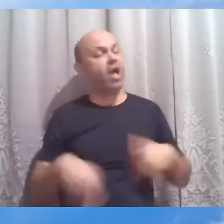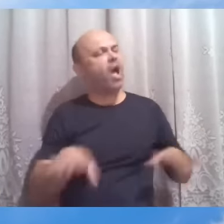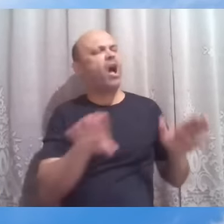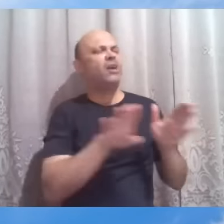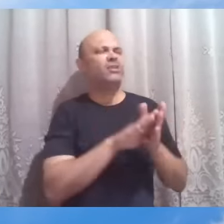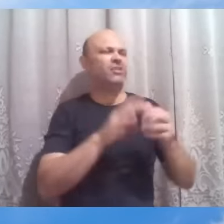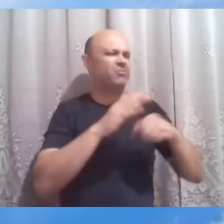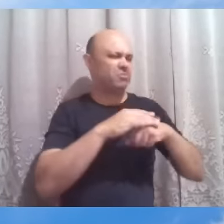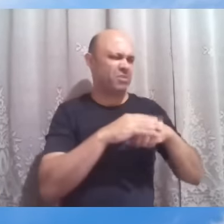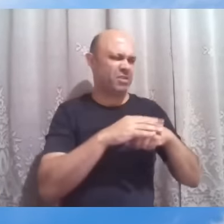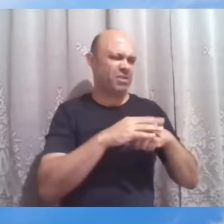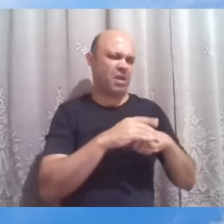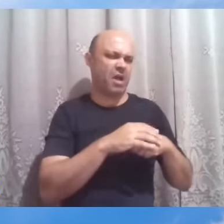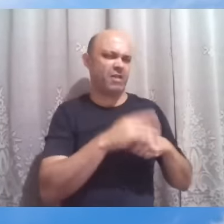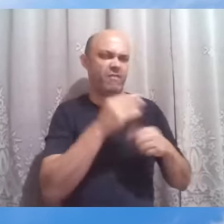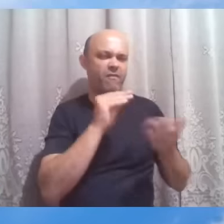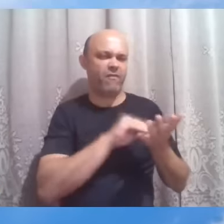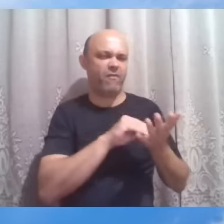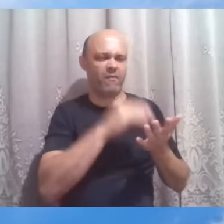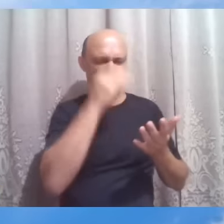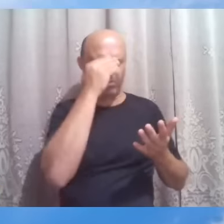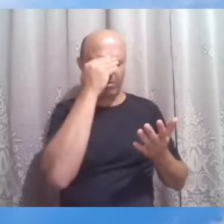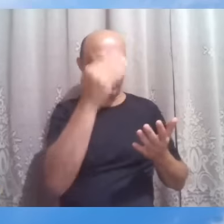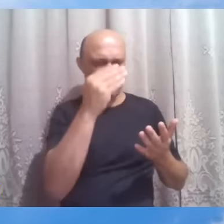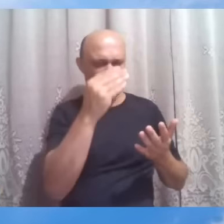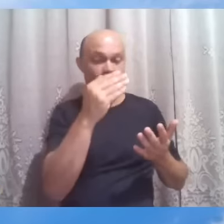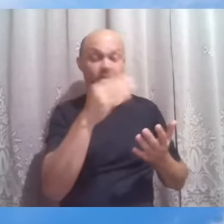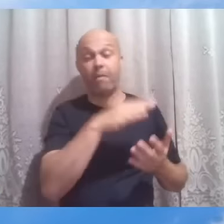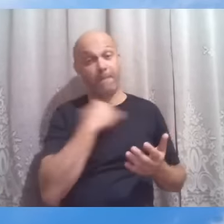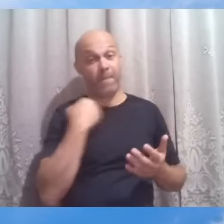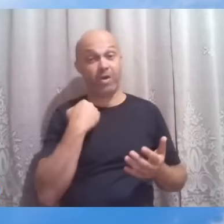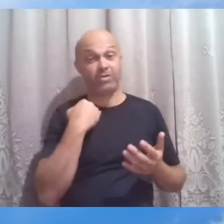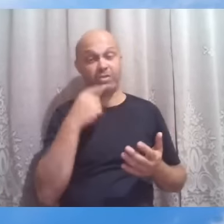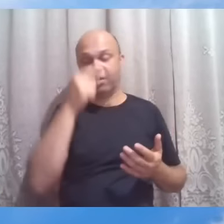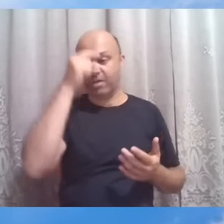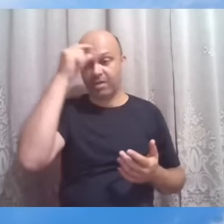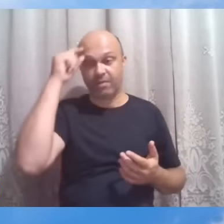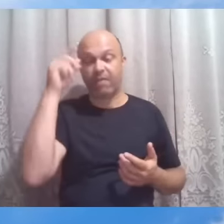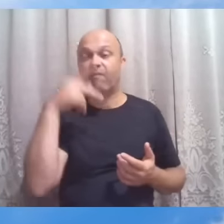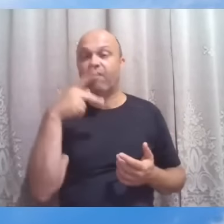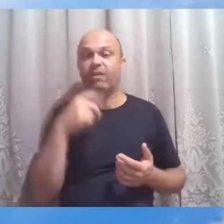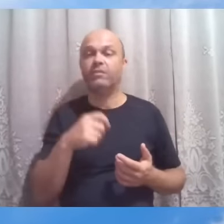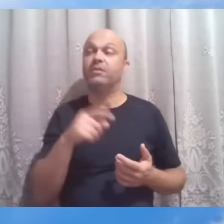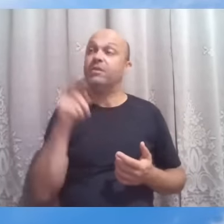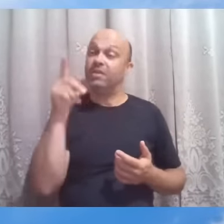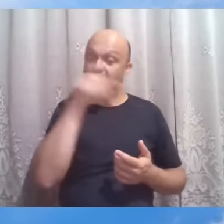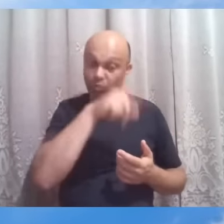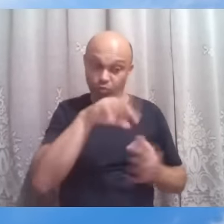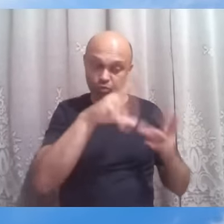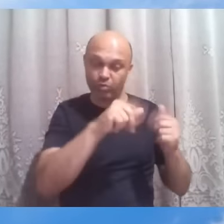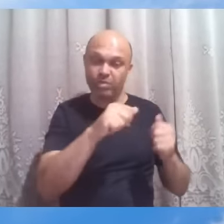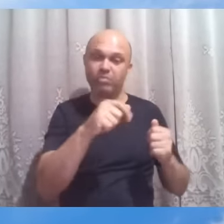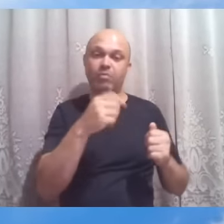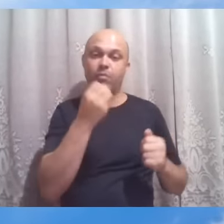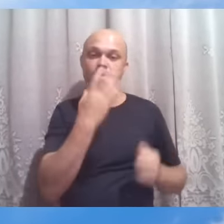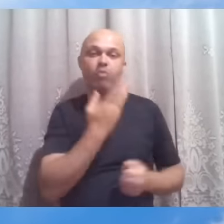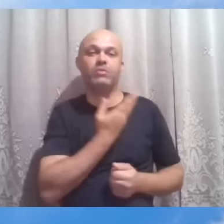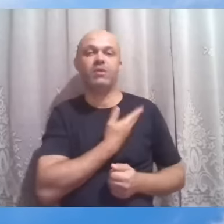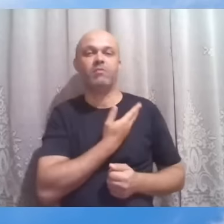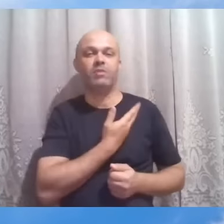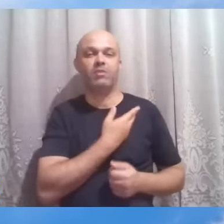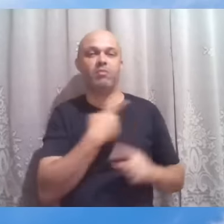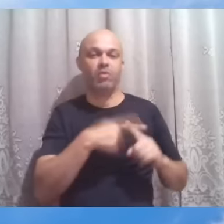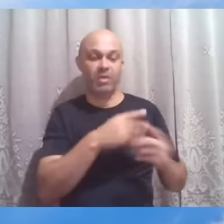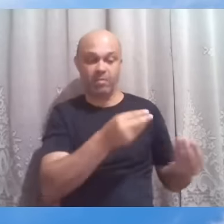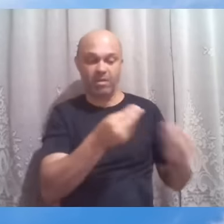desenganos a ingratidão mesmo a morte Emmanuel diz são todos bons amigos por nos darem a oportunidade de